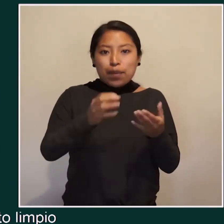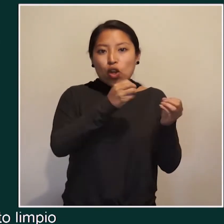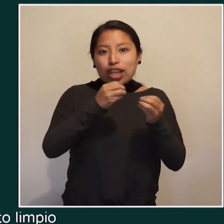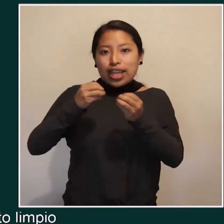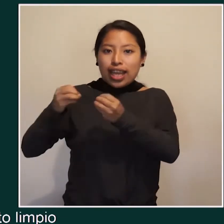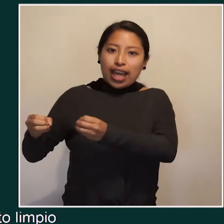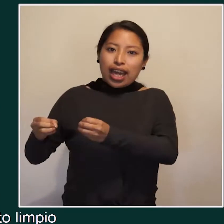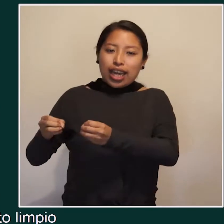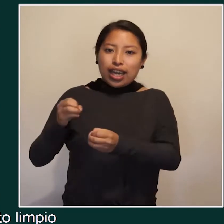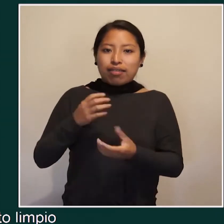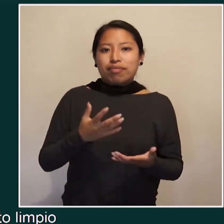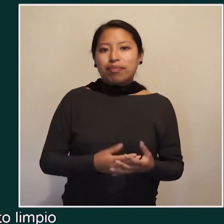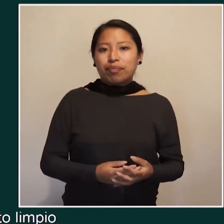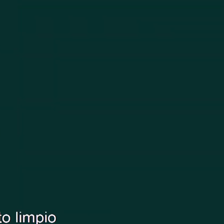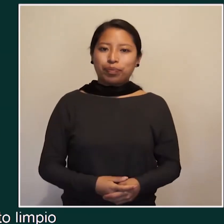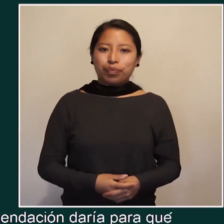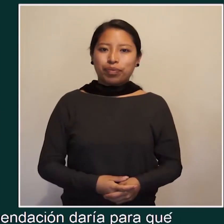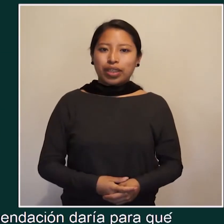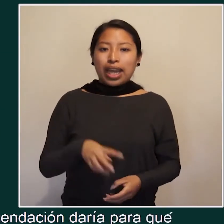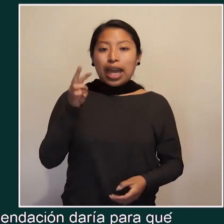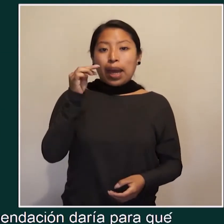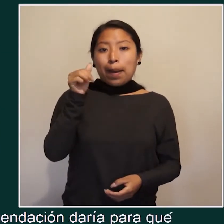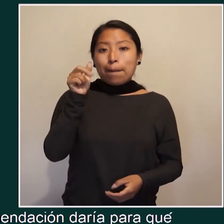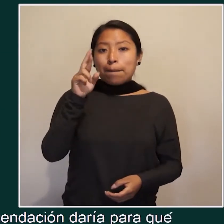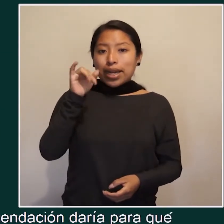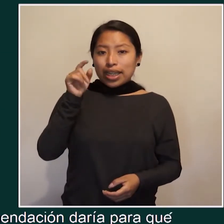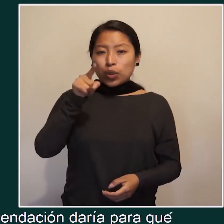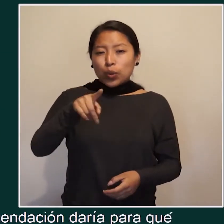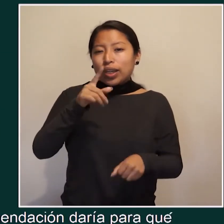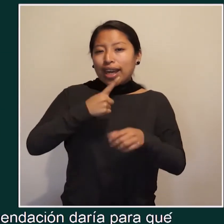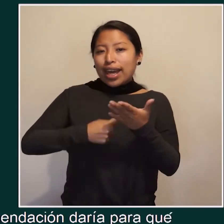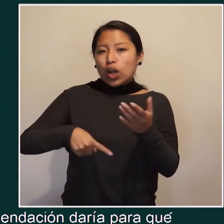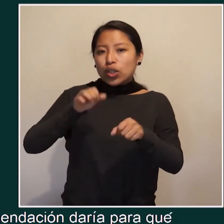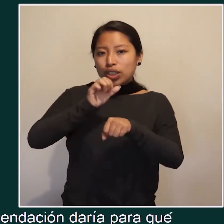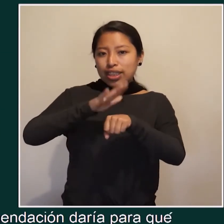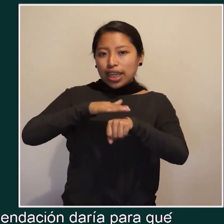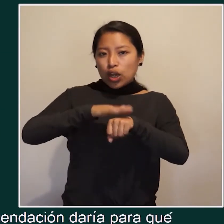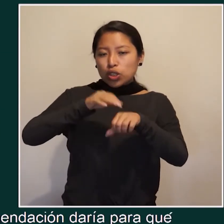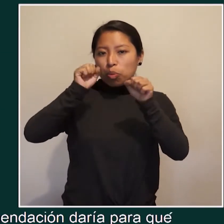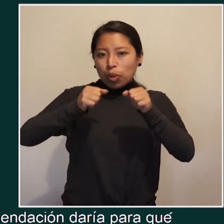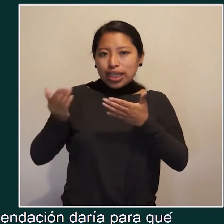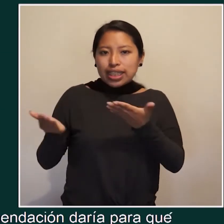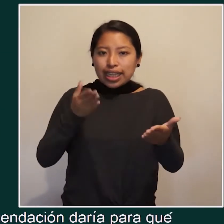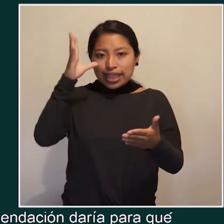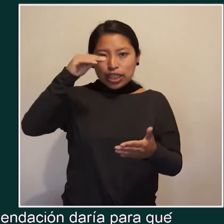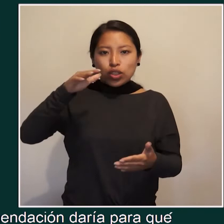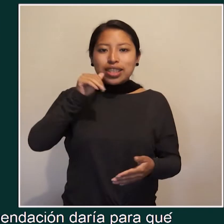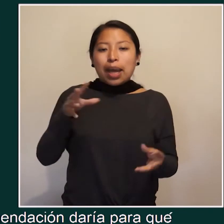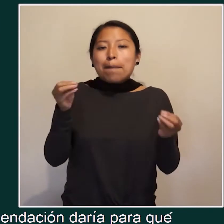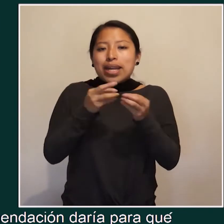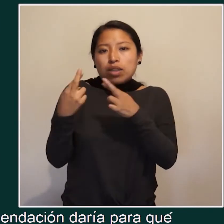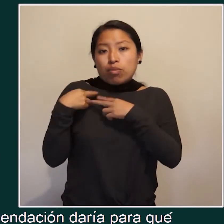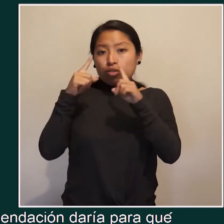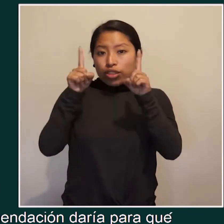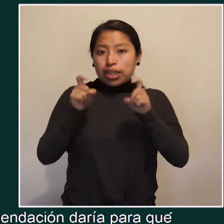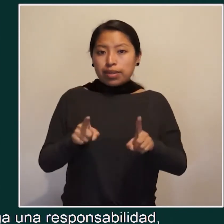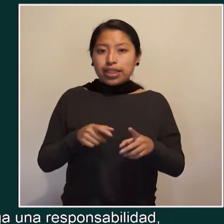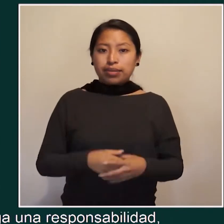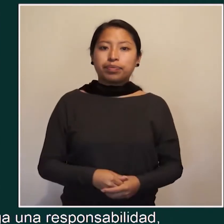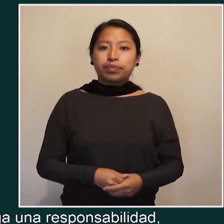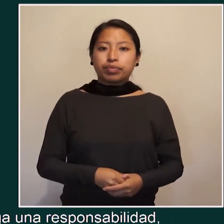y ordenado, o limpiado. Marinas, ¿qué recomendaciones daría para que los niños sean más responsables?